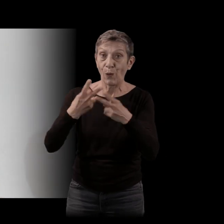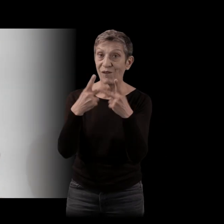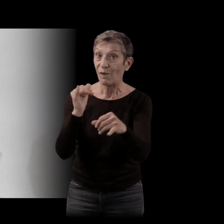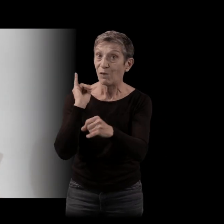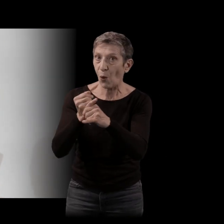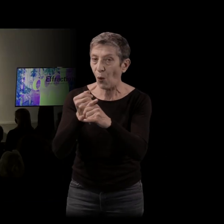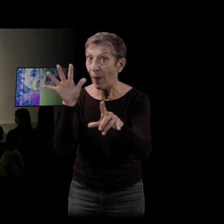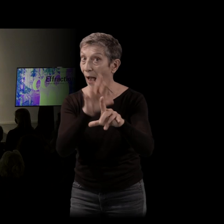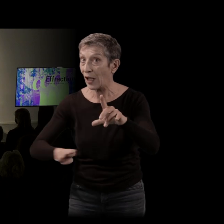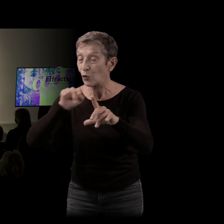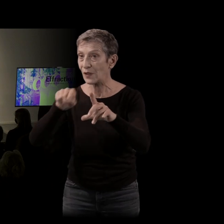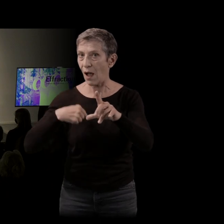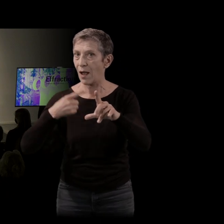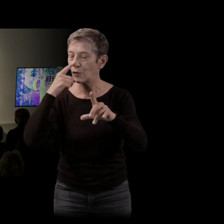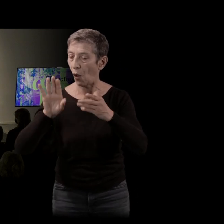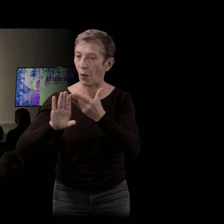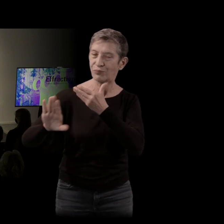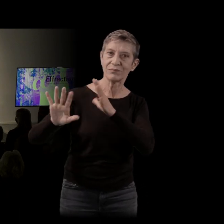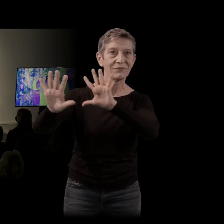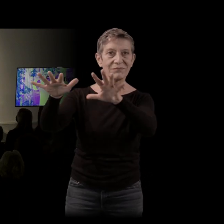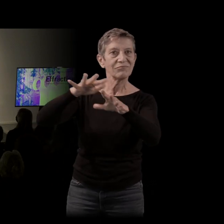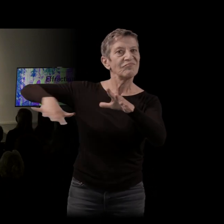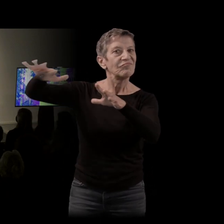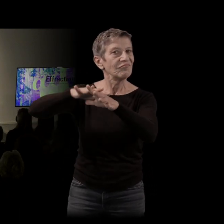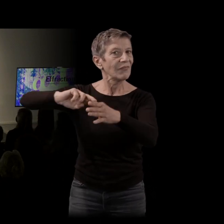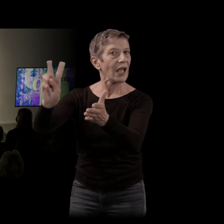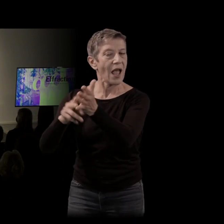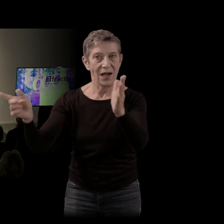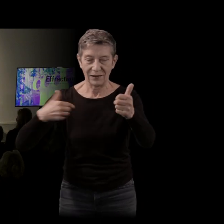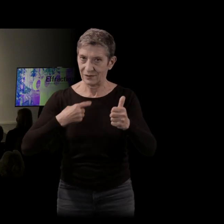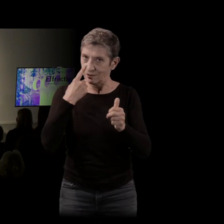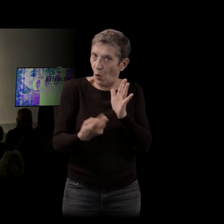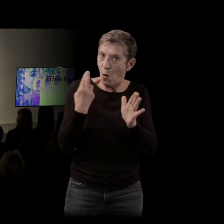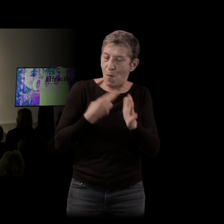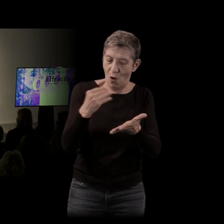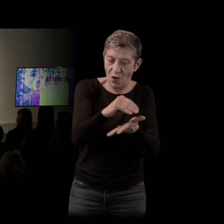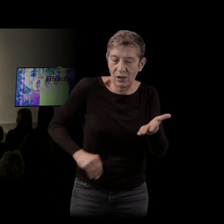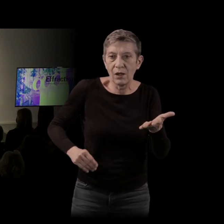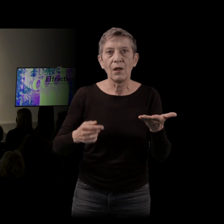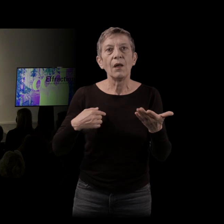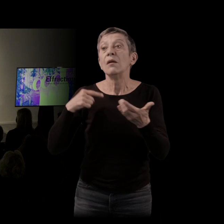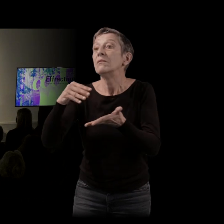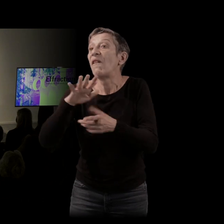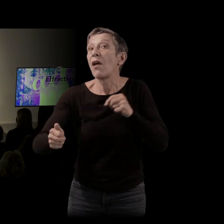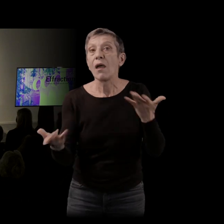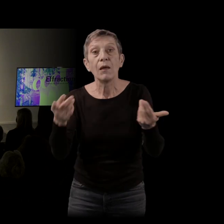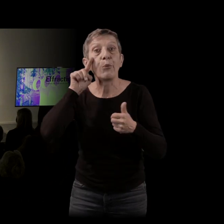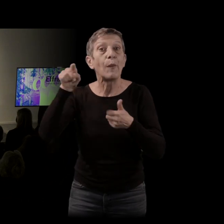il se produit un dégagement et là, le romanesque s'engouffre. Ce n pas pour me protéger des emmerdes éventuelles quand je rentre chez moi et ne me faire rosser par les